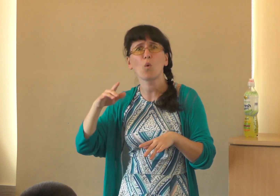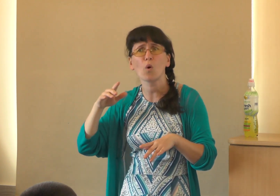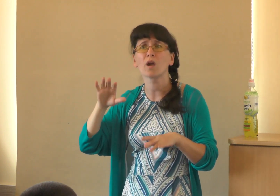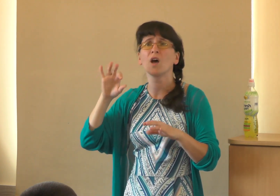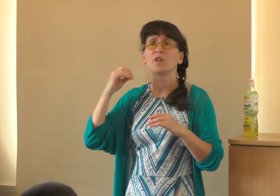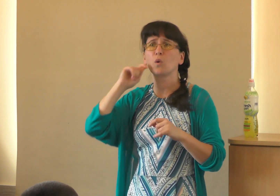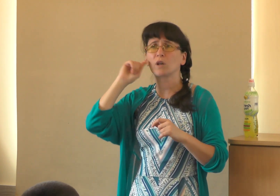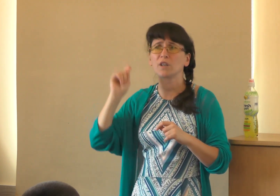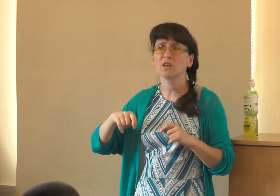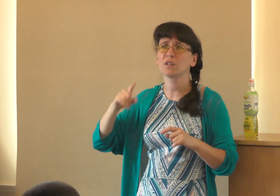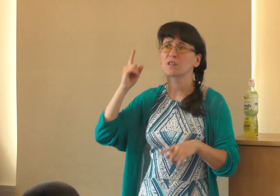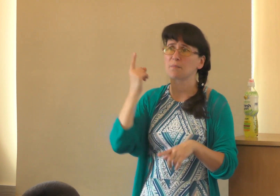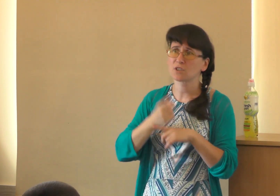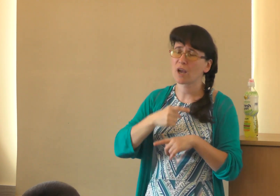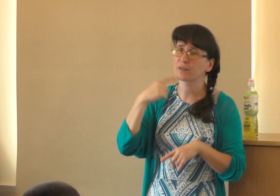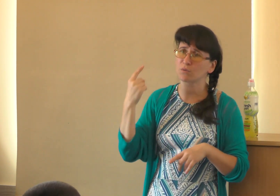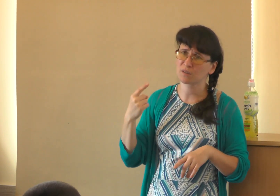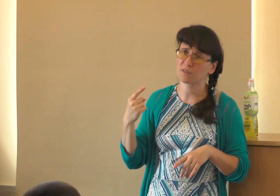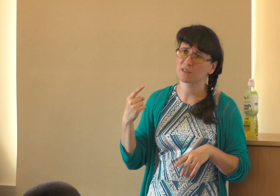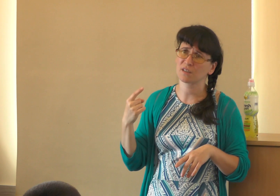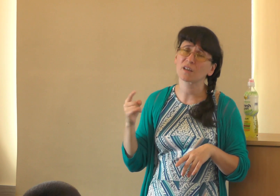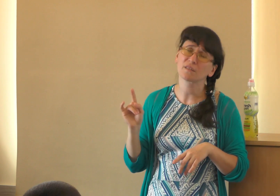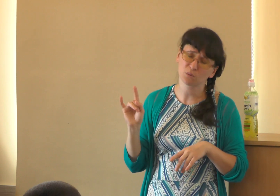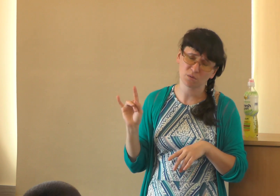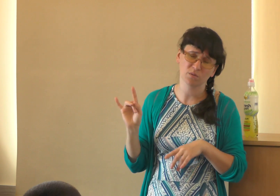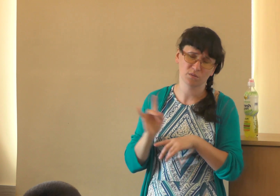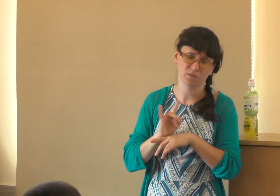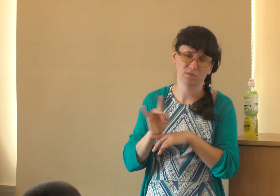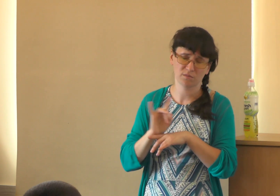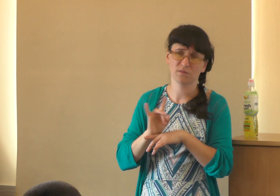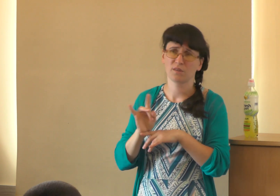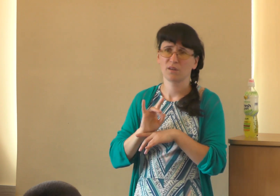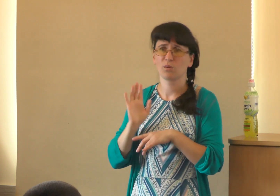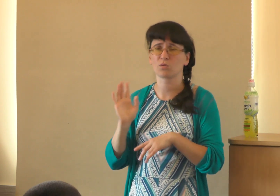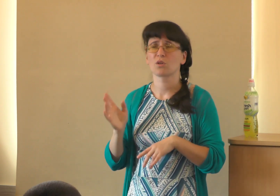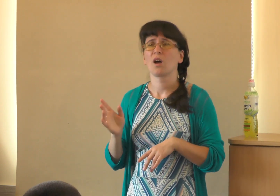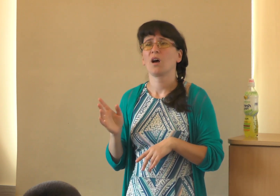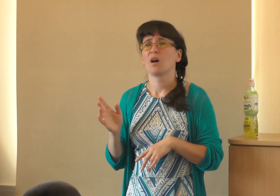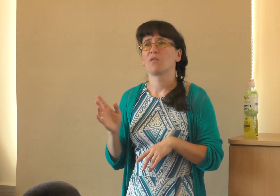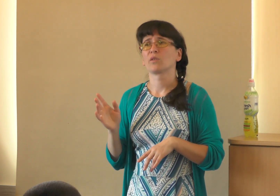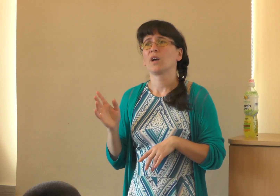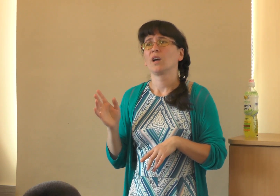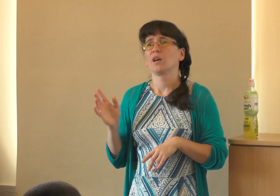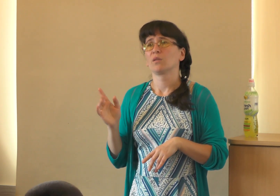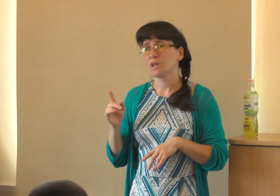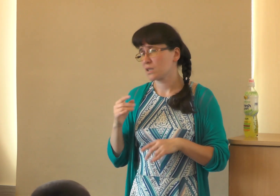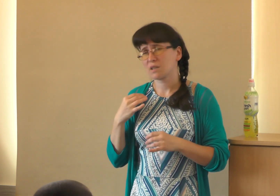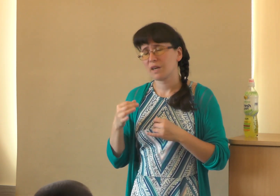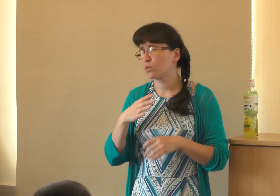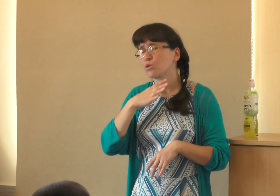ой, на Украине это запрещают на русском языке. Это все... Служба. У нас разговаривают